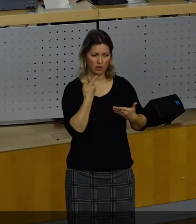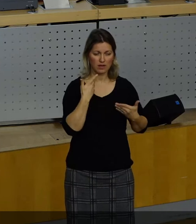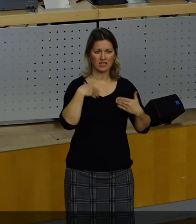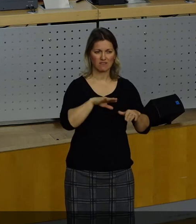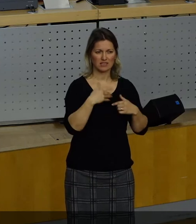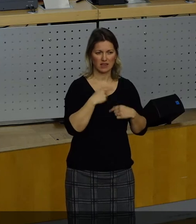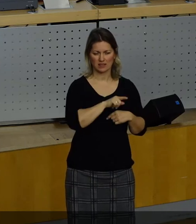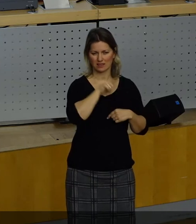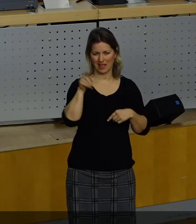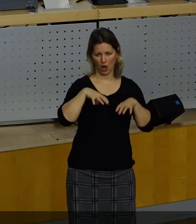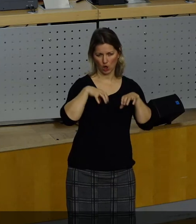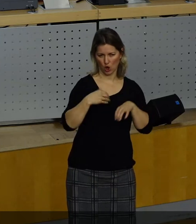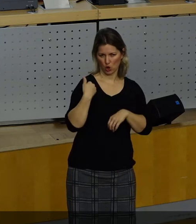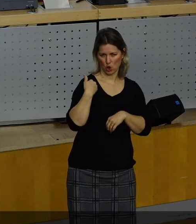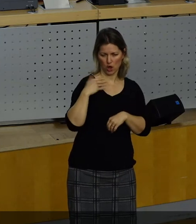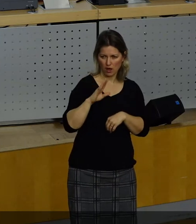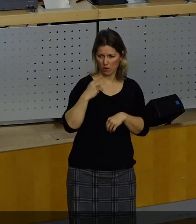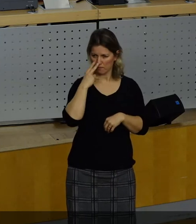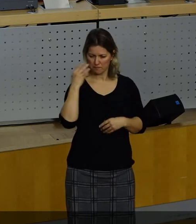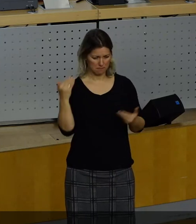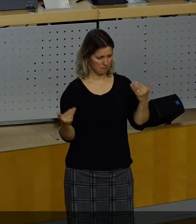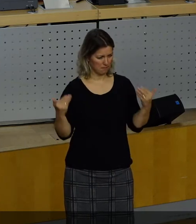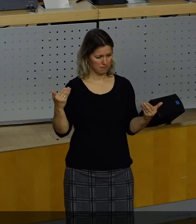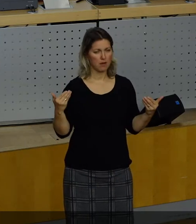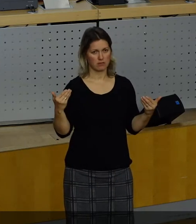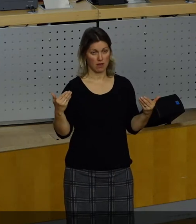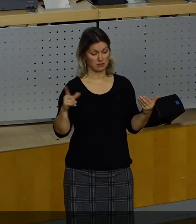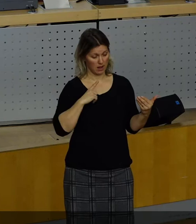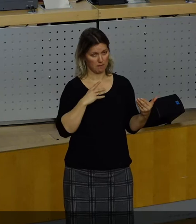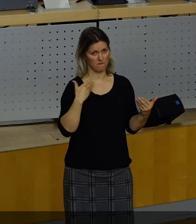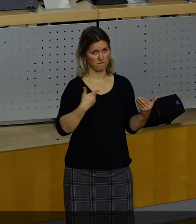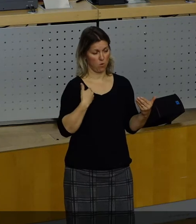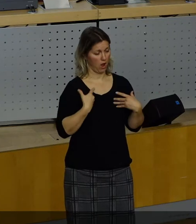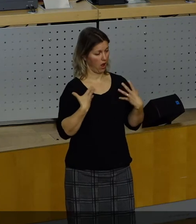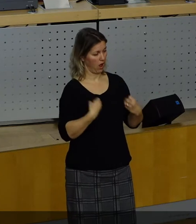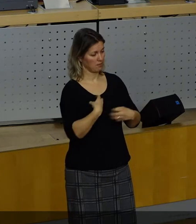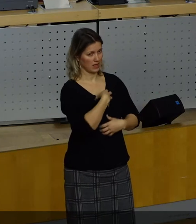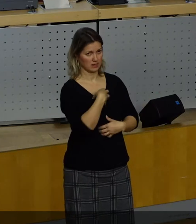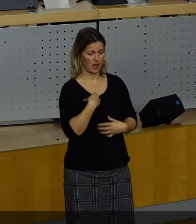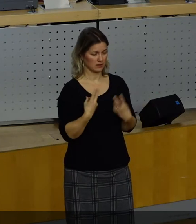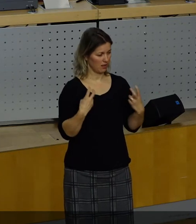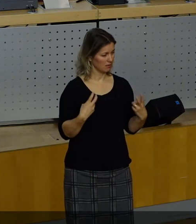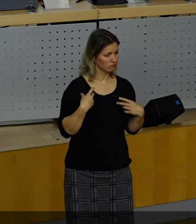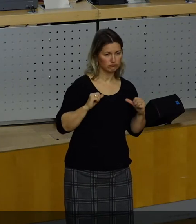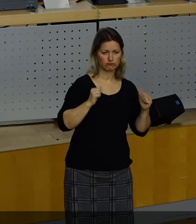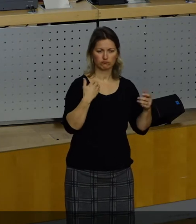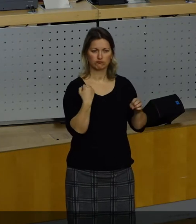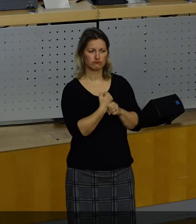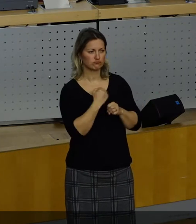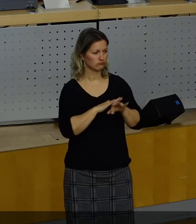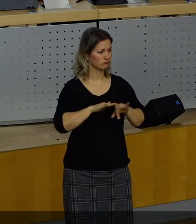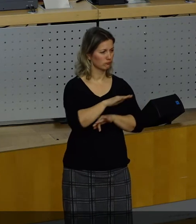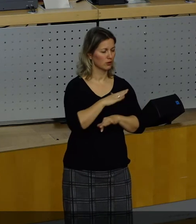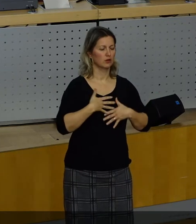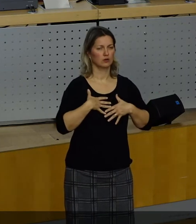Brassaville-Kongo vor wenigen Wochen. Ich bin froh und dankbar, in meiner Heimatstadt Dresden leben und arbeiten zu können und in diesem Sinne